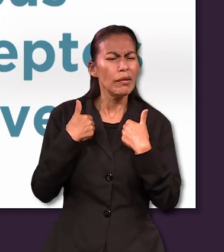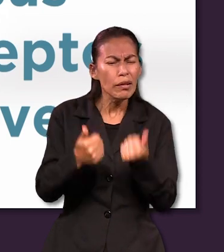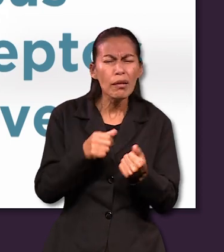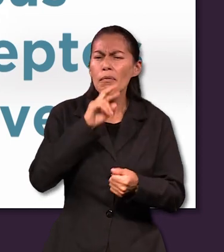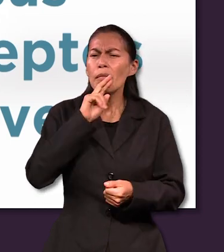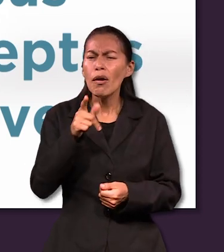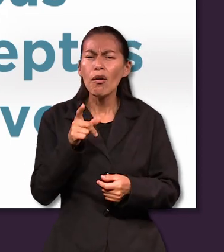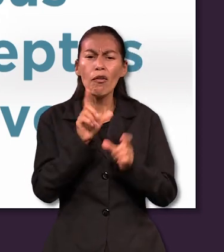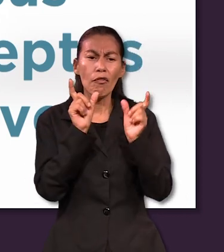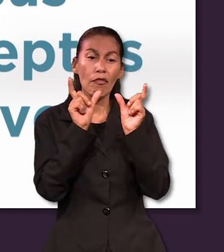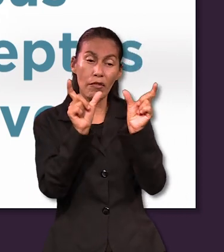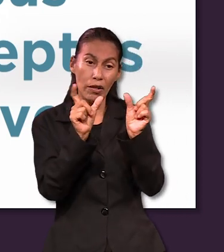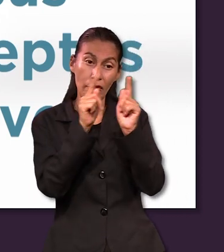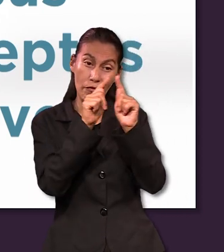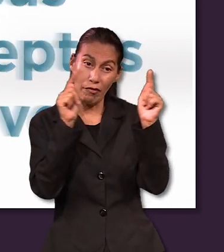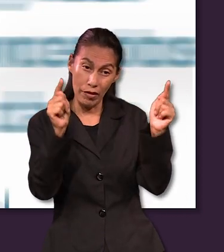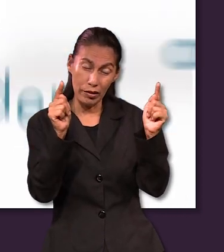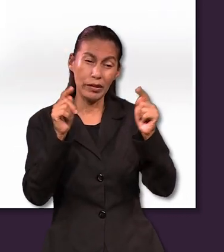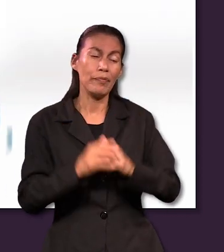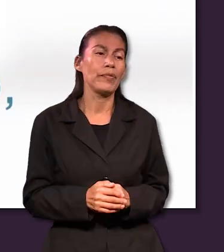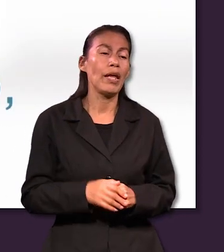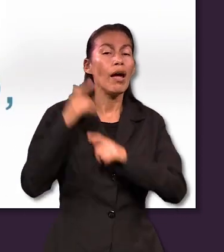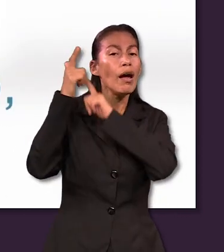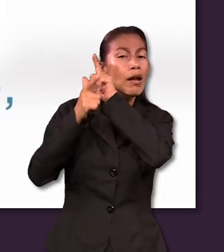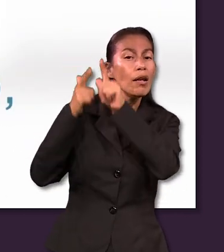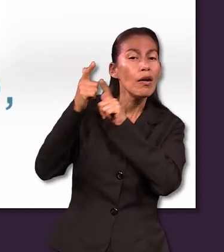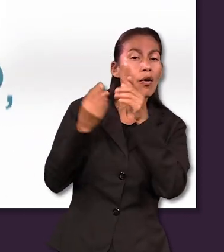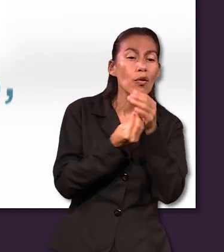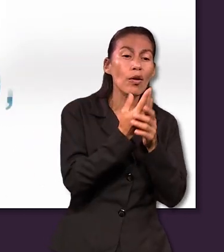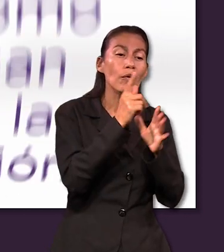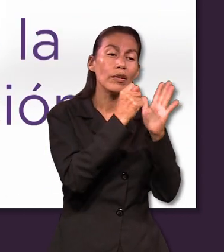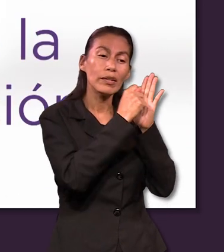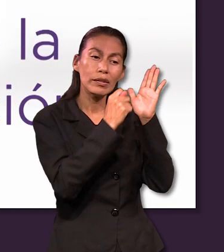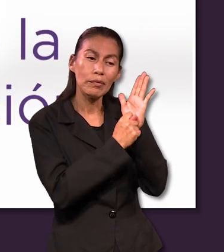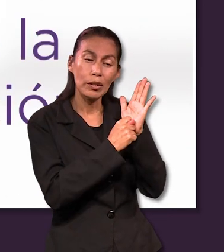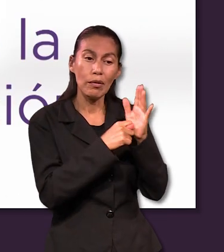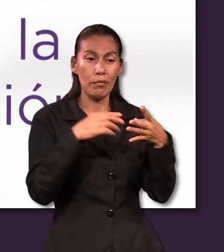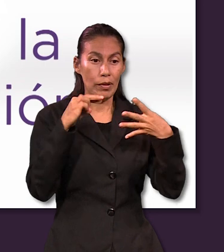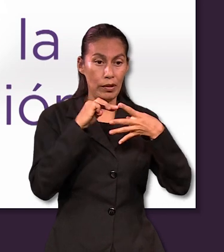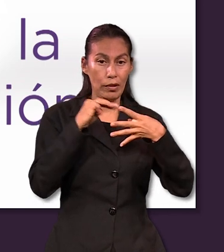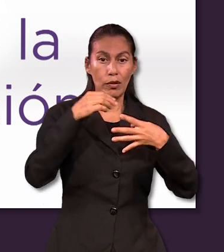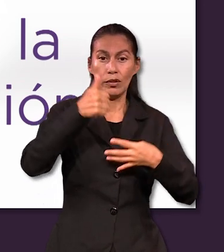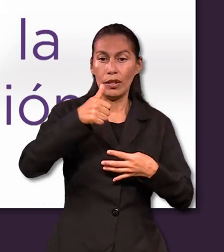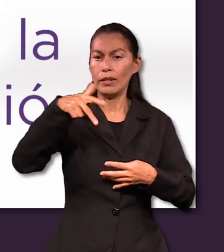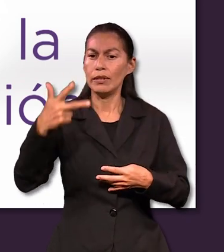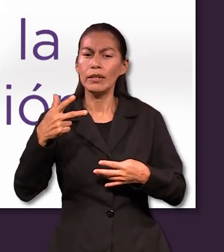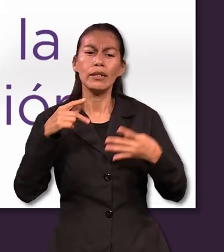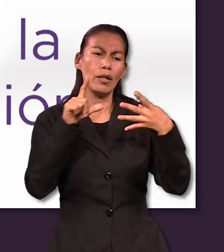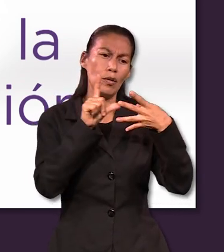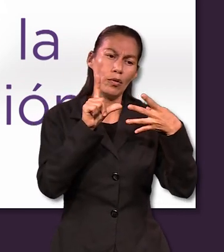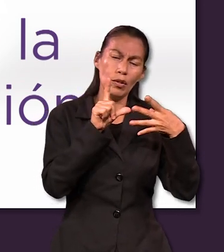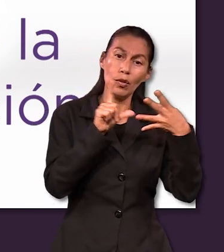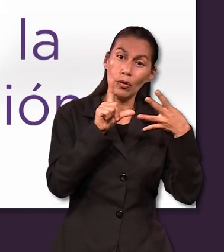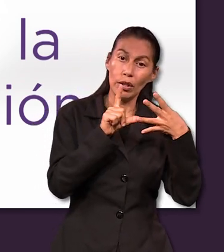comprender mejor esta frase. En el griego del Nuevo Testamento tanto Mateo 6.13 como Lucas 11.4